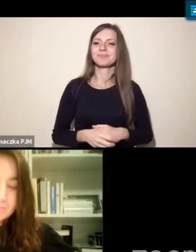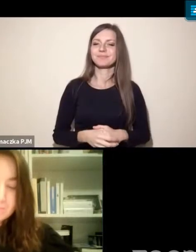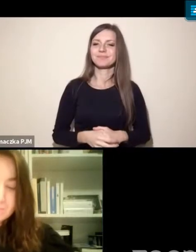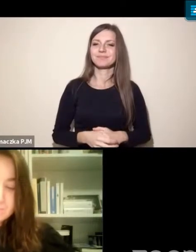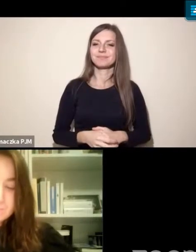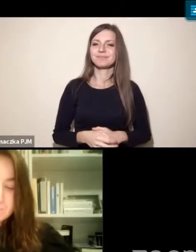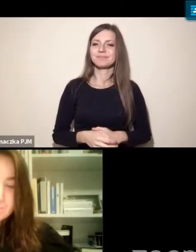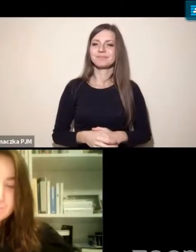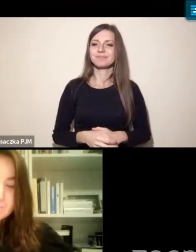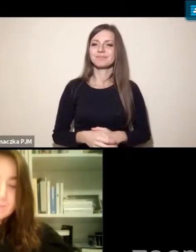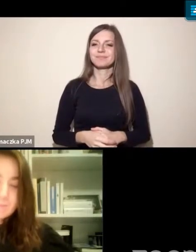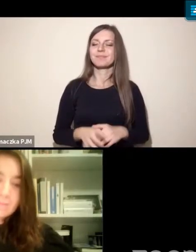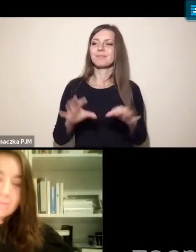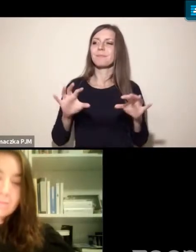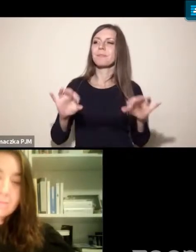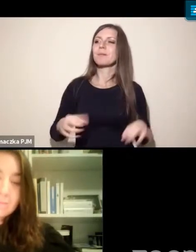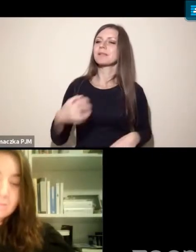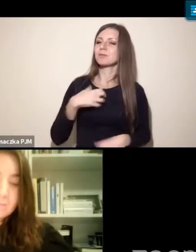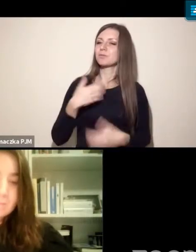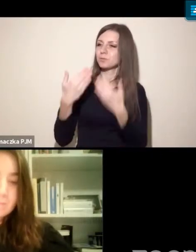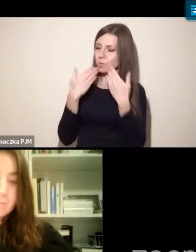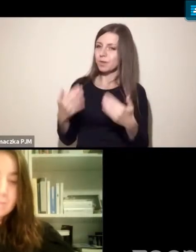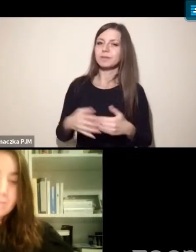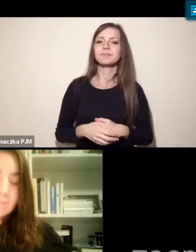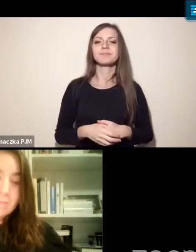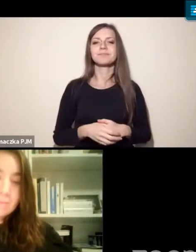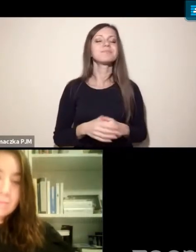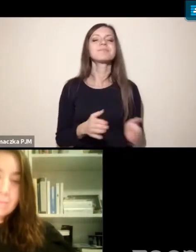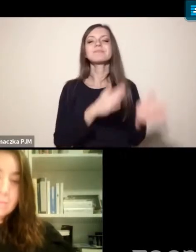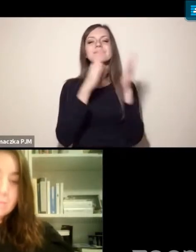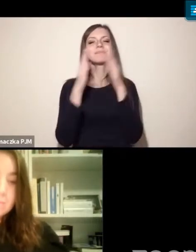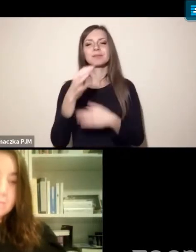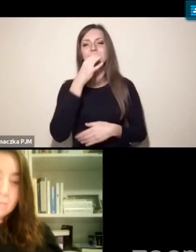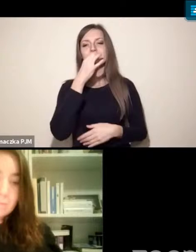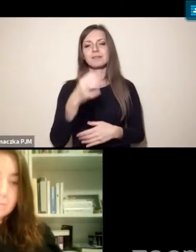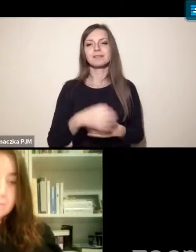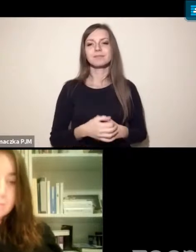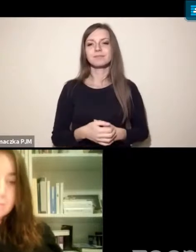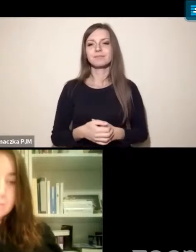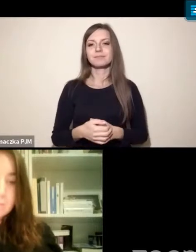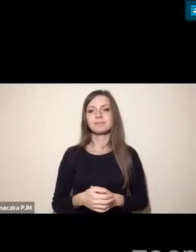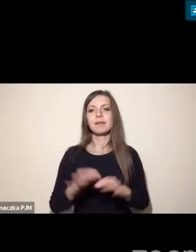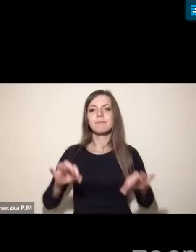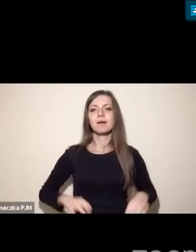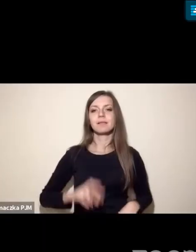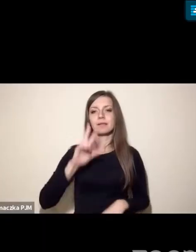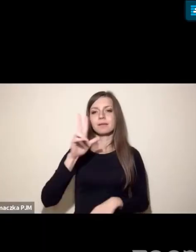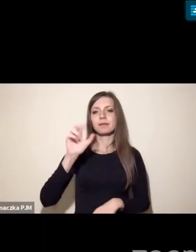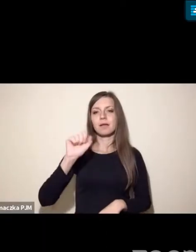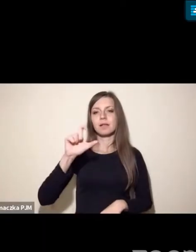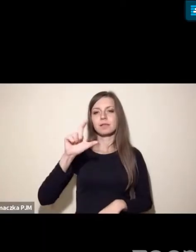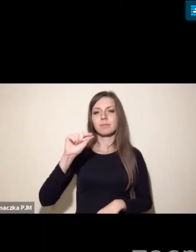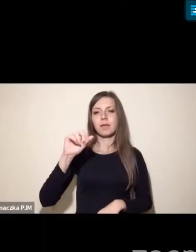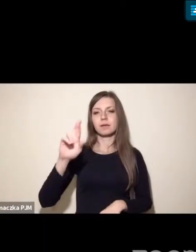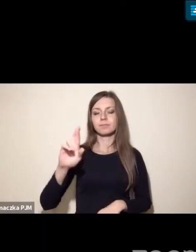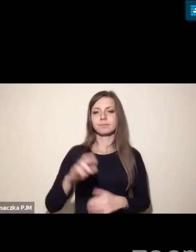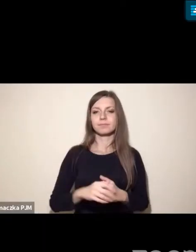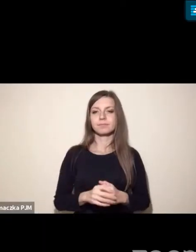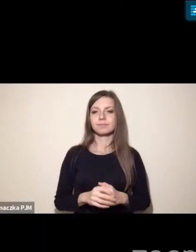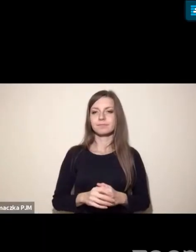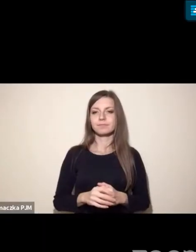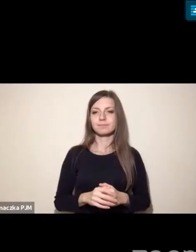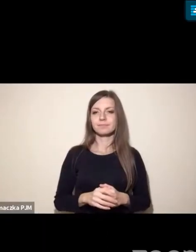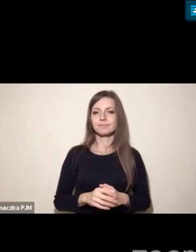Pani dyrektorko, bardzo dziękuję za Panią dopowiedź. Następne pytanie będzie skierowane do Pana Kacpra. Zmiecia Pan świat